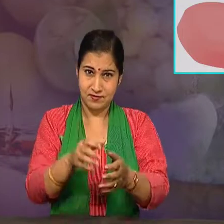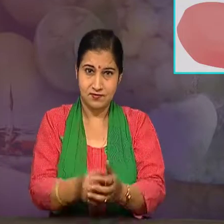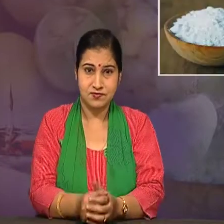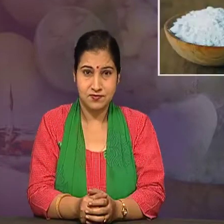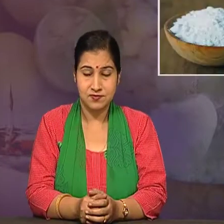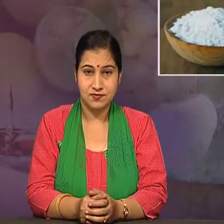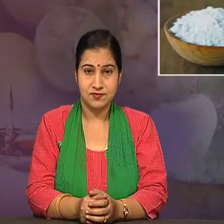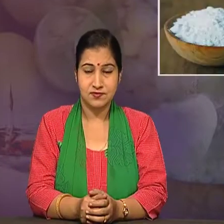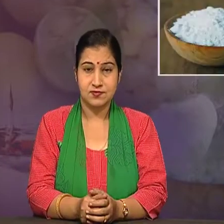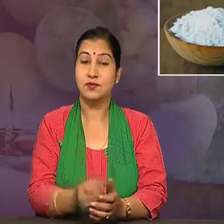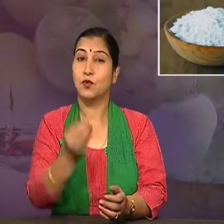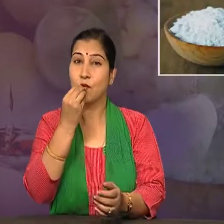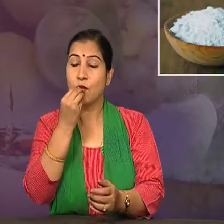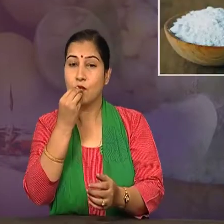खाने के सोडे का स्वाद कैसा लगा?